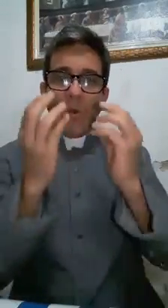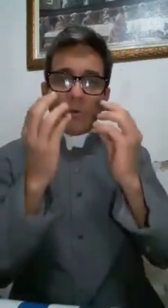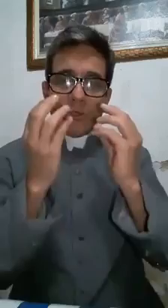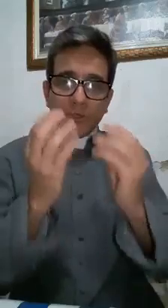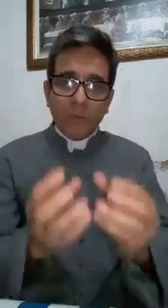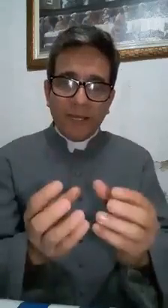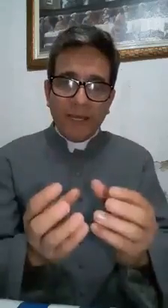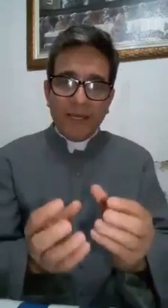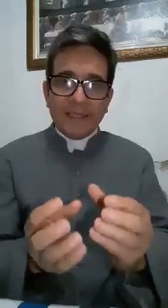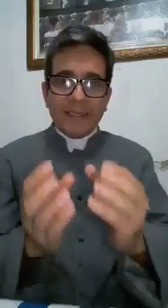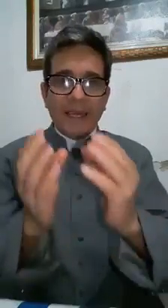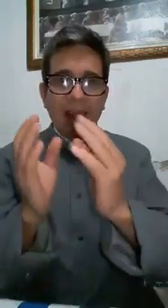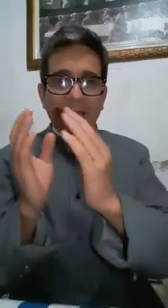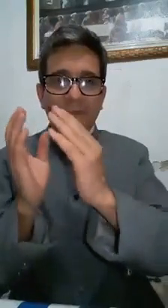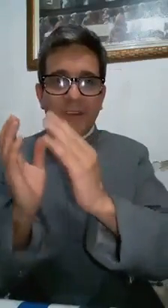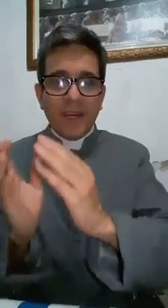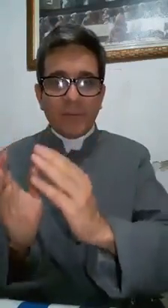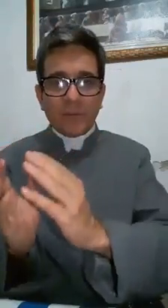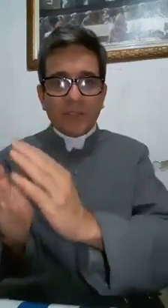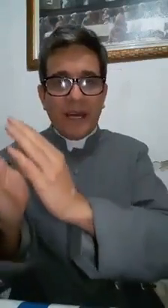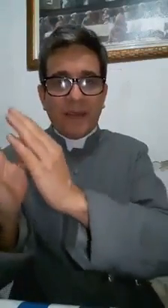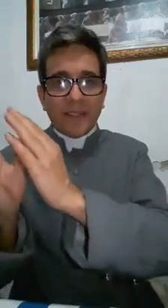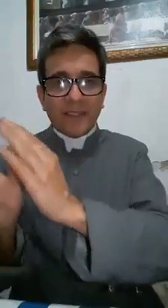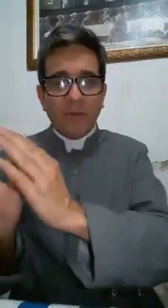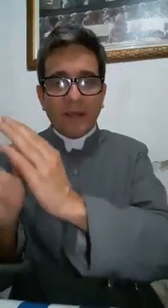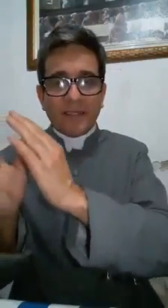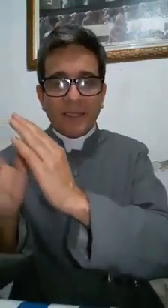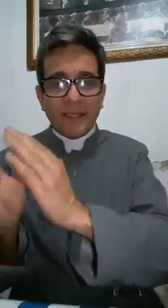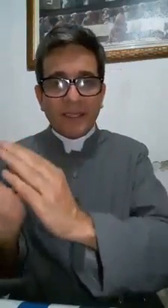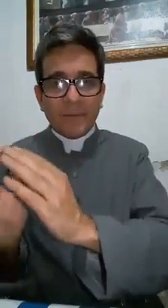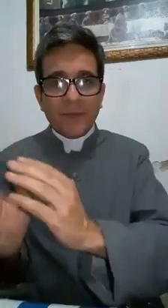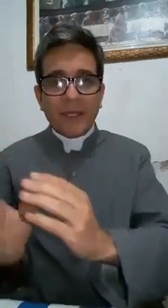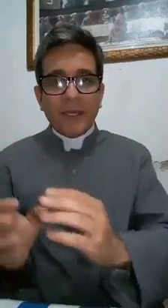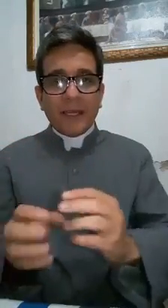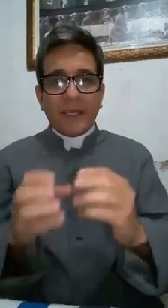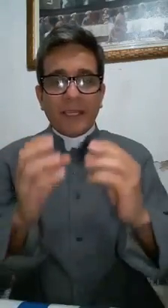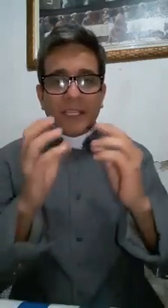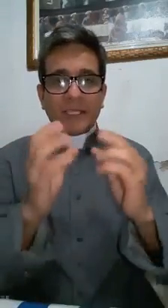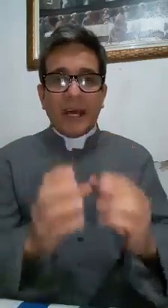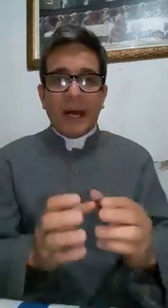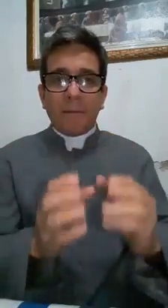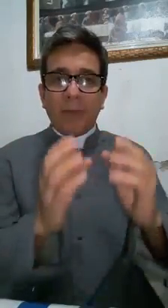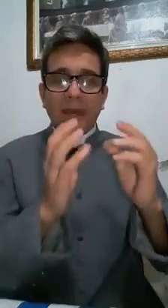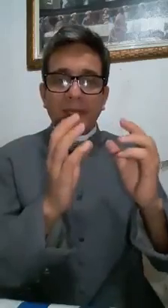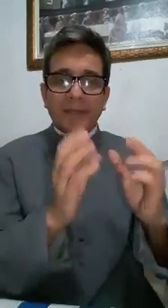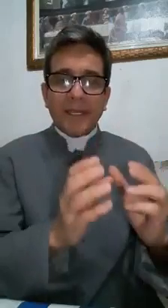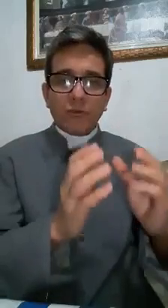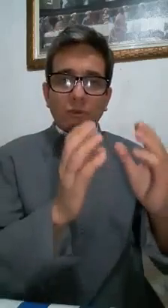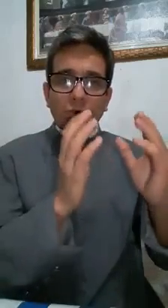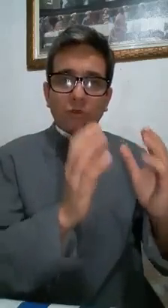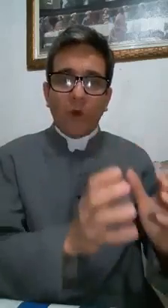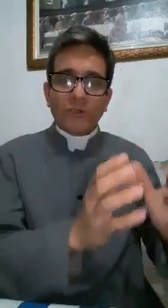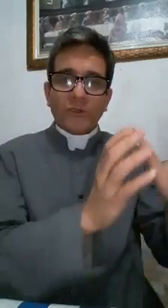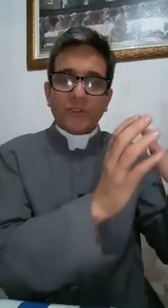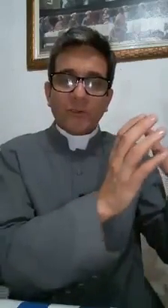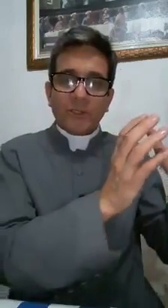nos surpreende é vermos a nação brasileira que está perdendo todos os seus